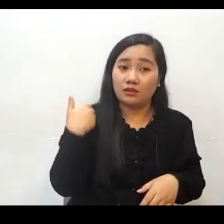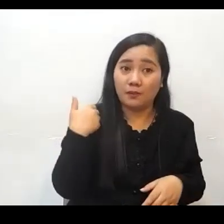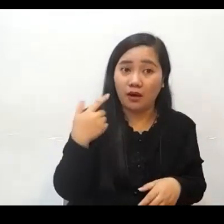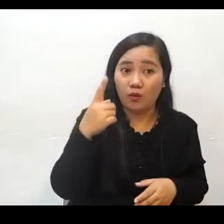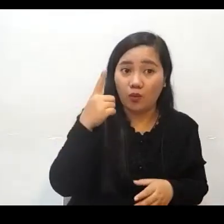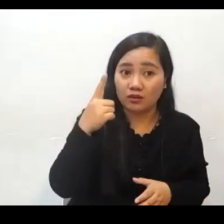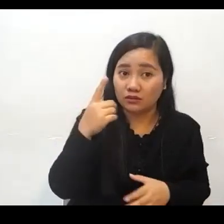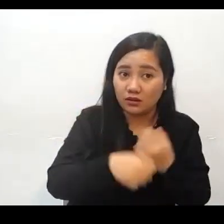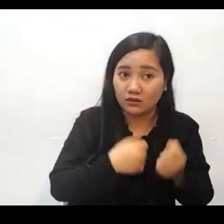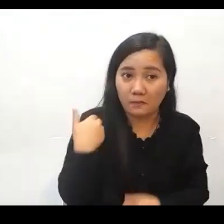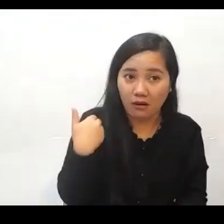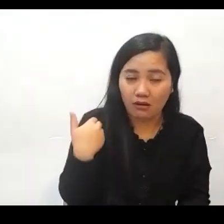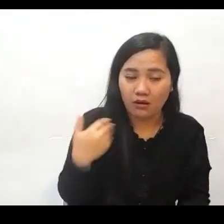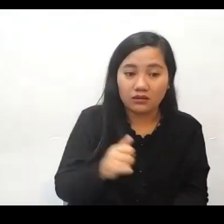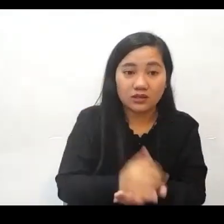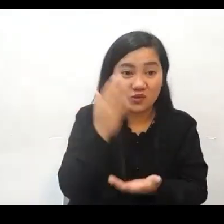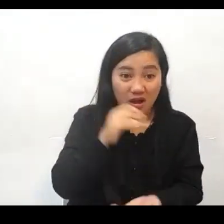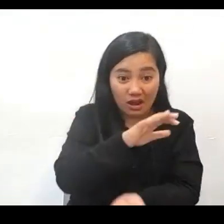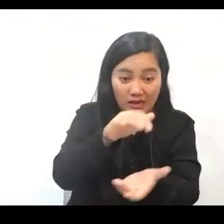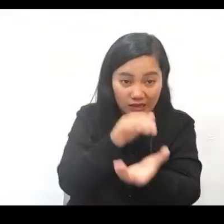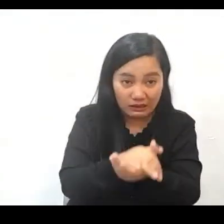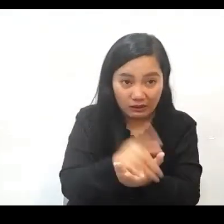Kaya napakaraming gulo yung nangyari